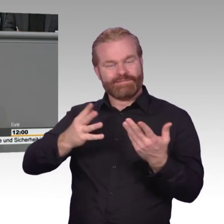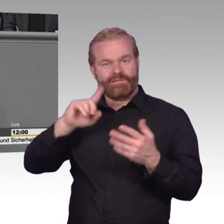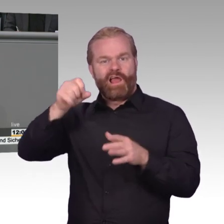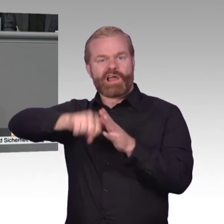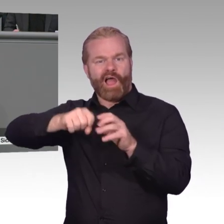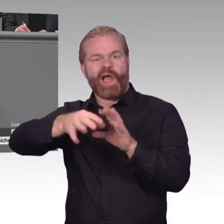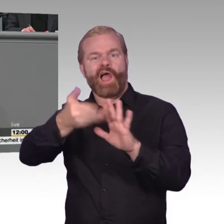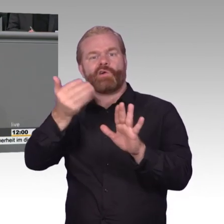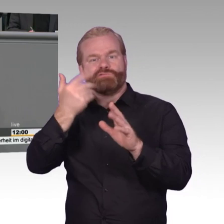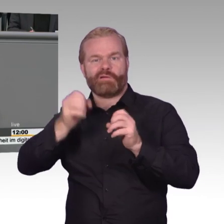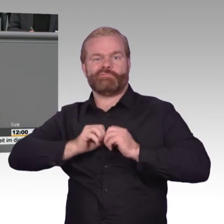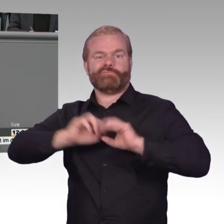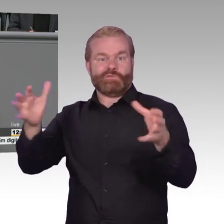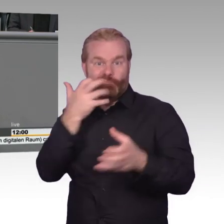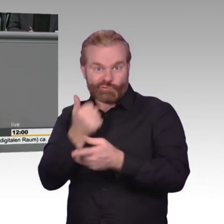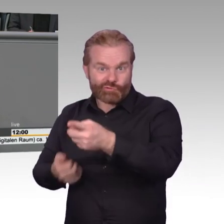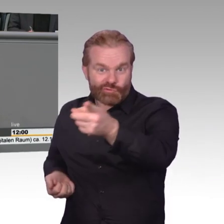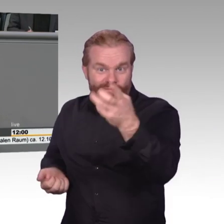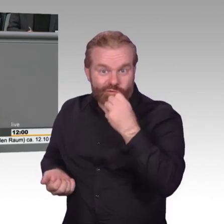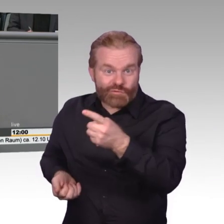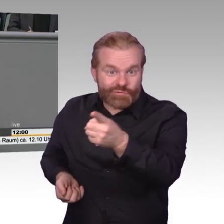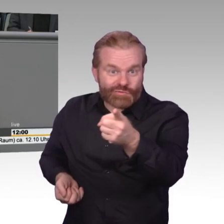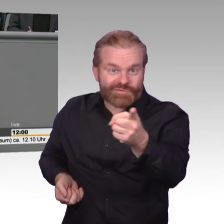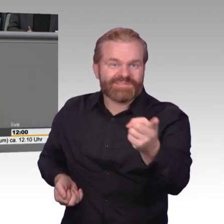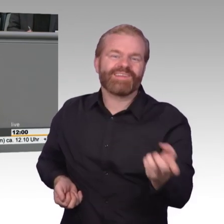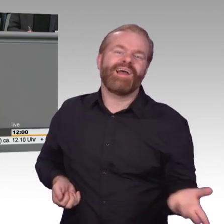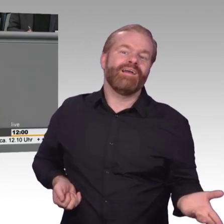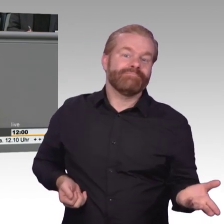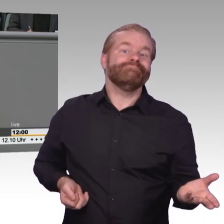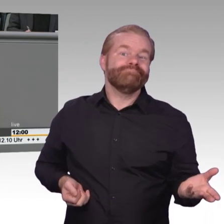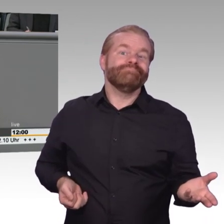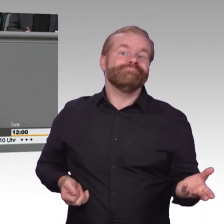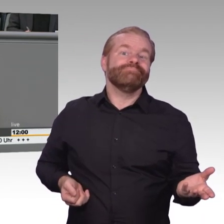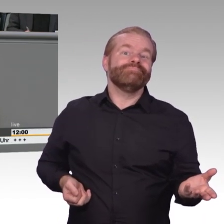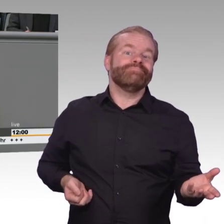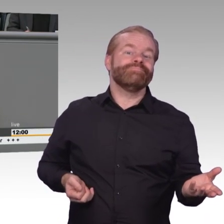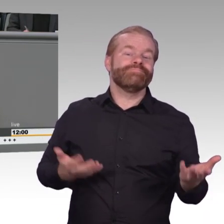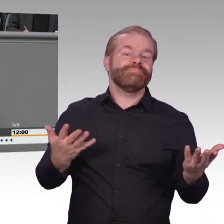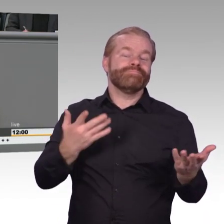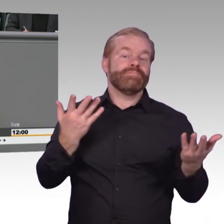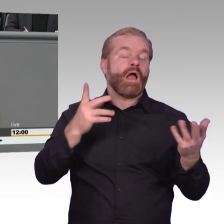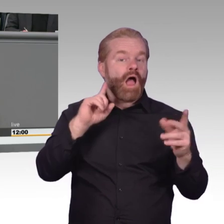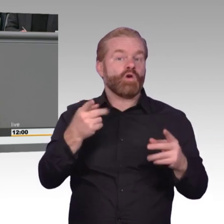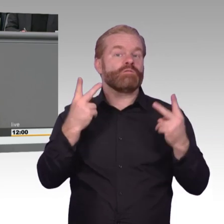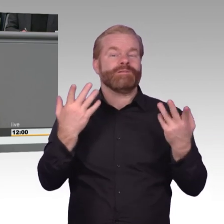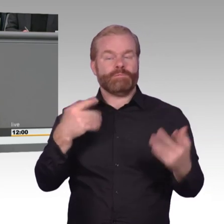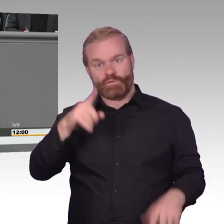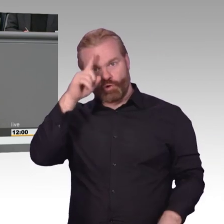die Große Koalition Deutschland ja zum Verschlüsselungsland Nummer eins machen. An und für sich ja eine tolle Idee, aber auf die